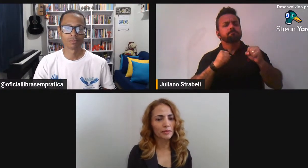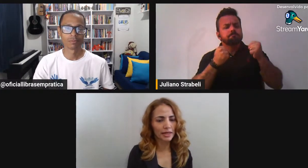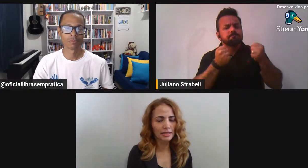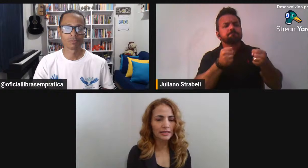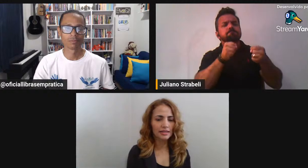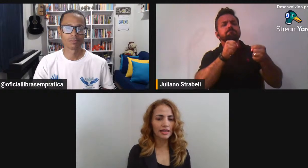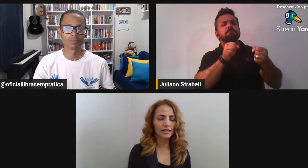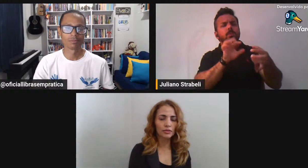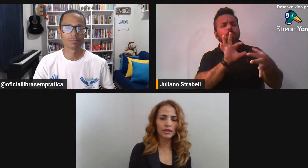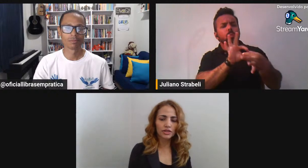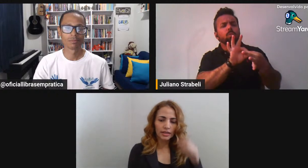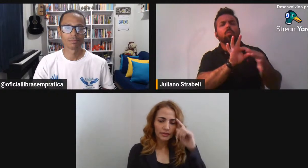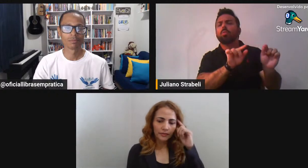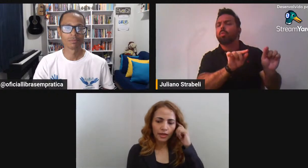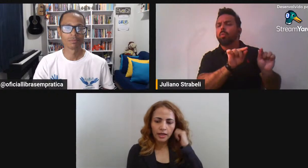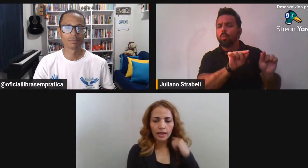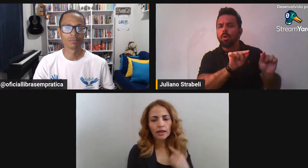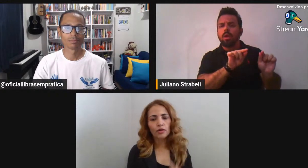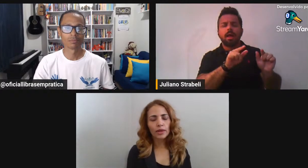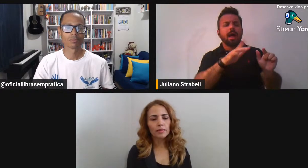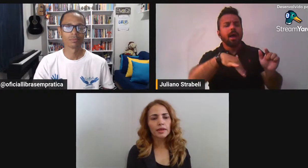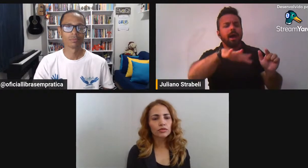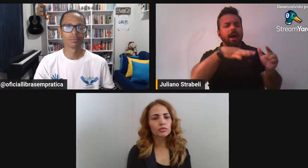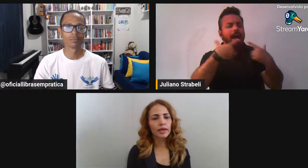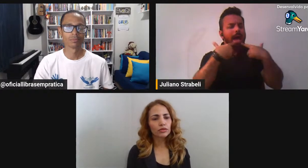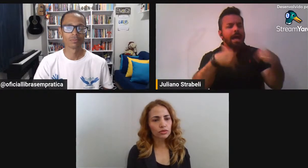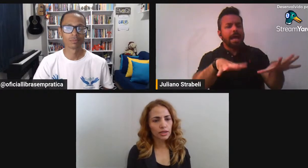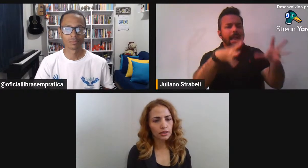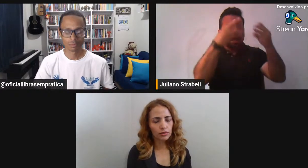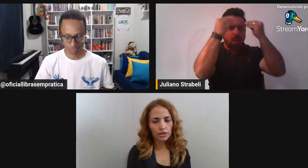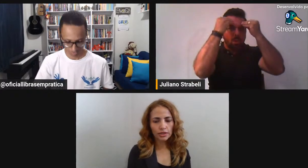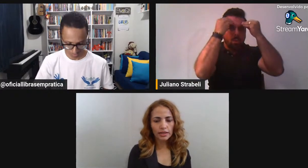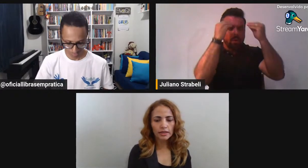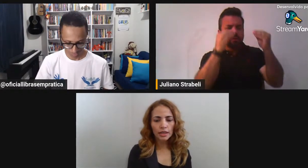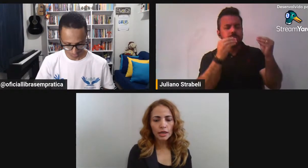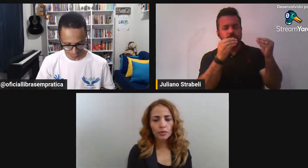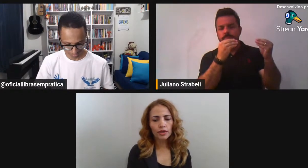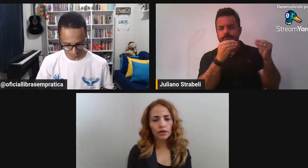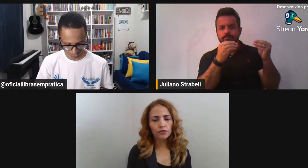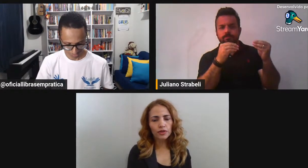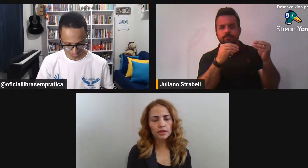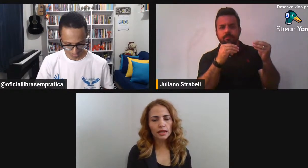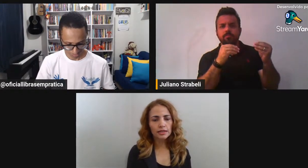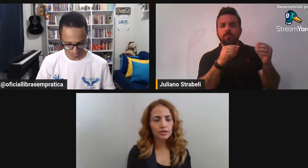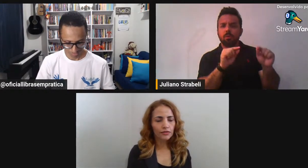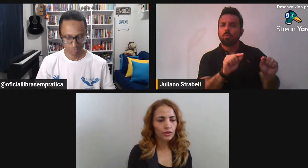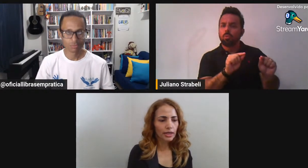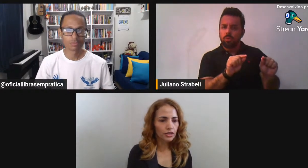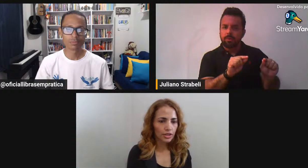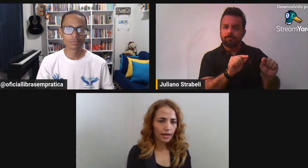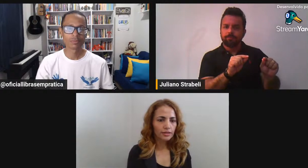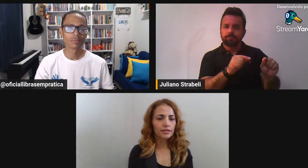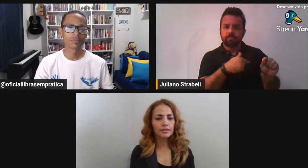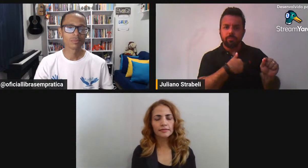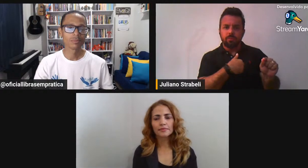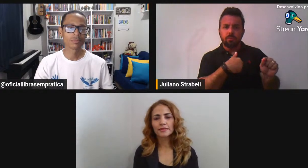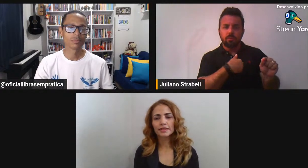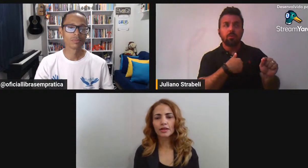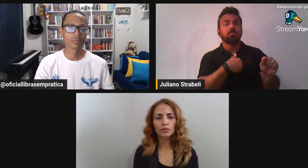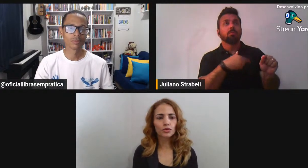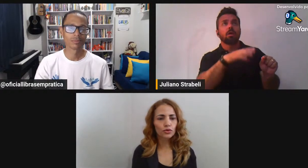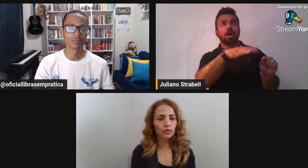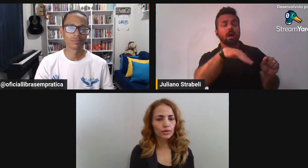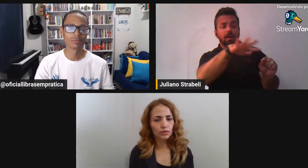Mais voltada para as letras Que é a linguística Com elementos Métodos da linguística Porque eu fiz Três anos Da faculdade de artes